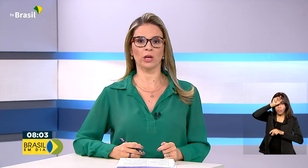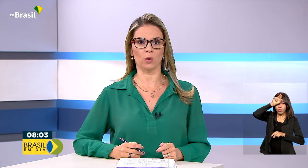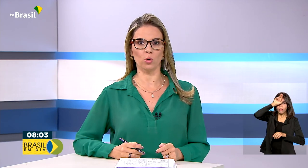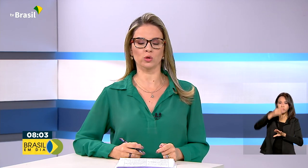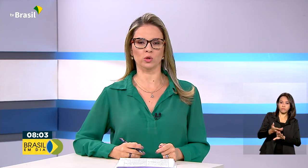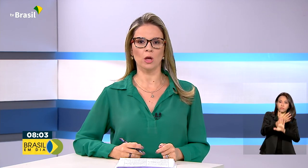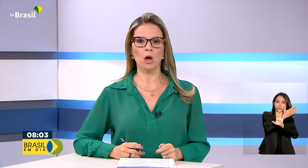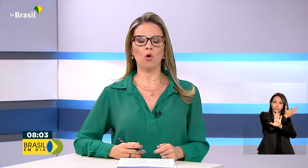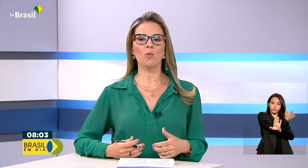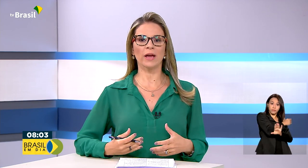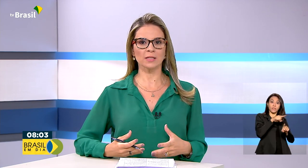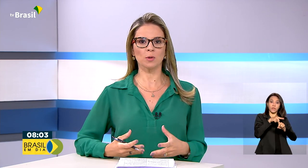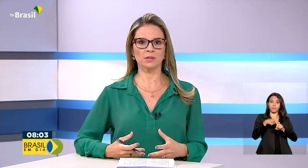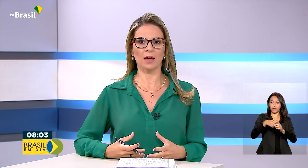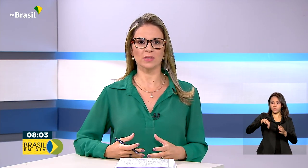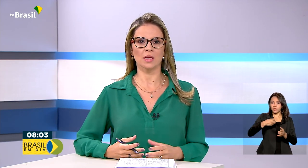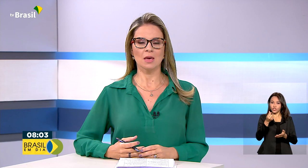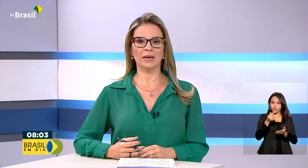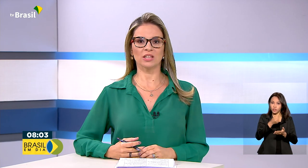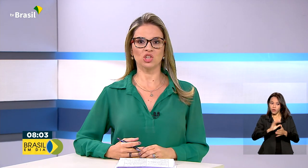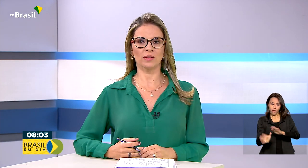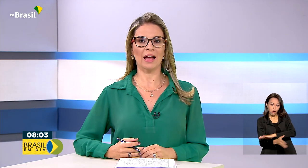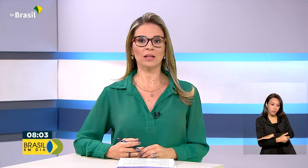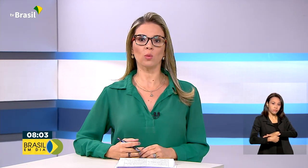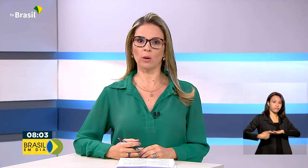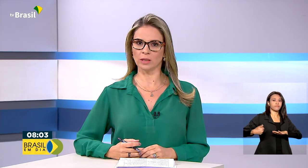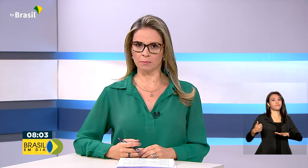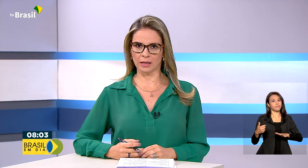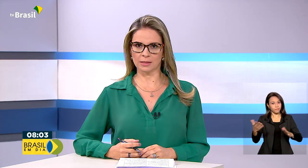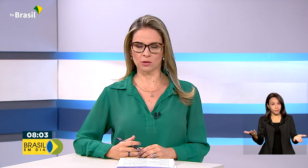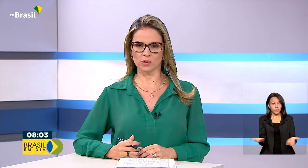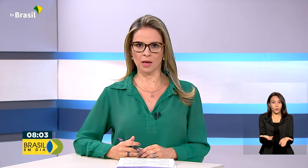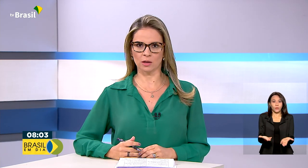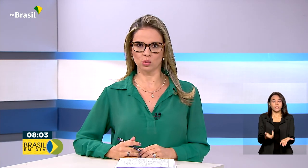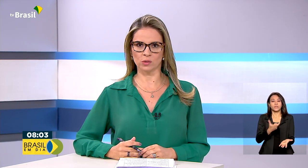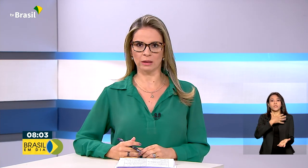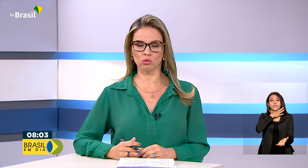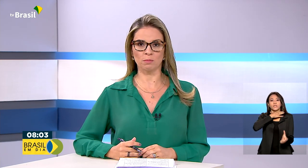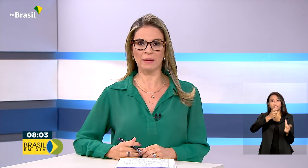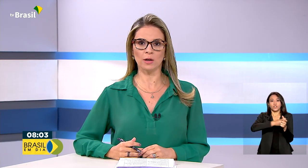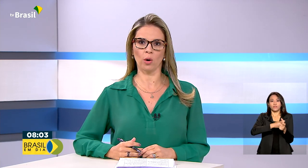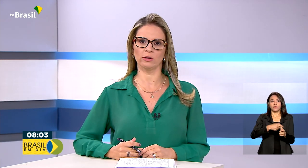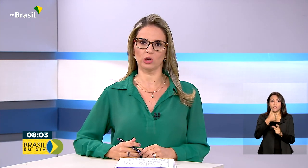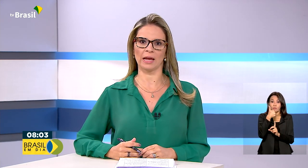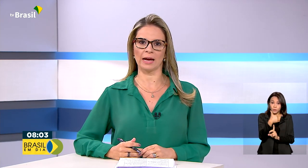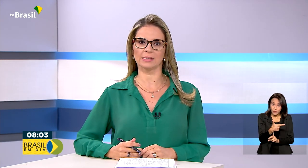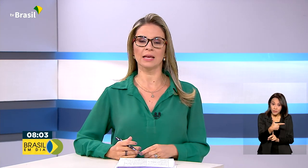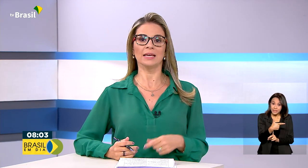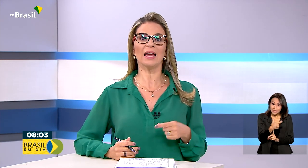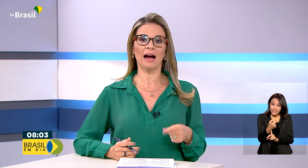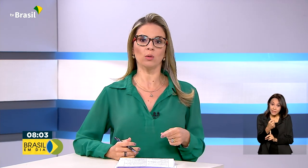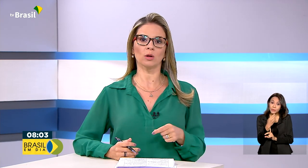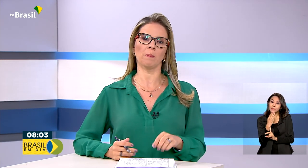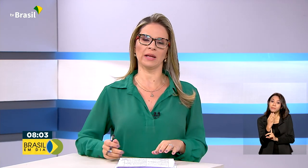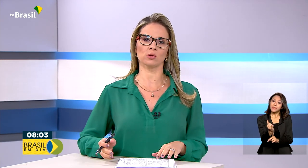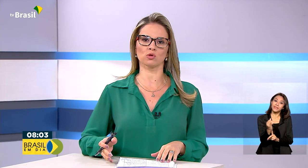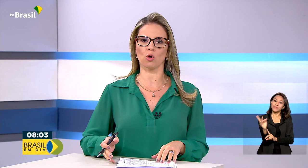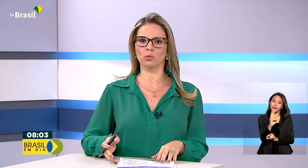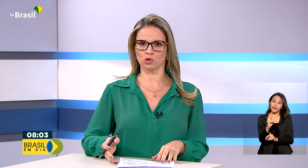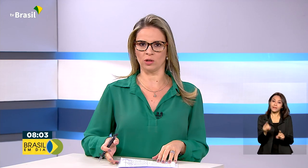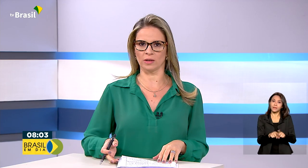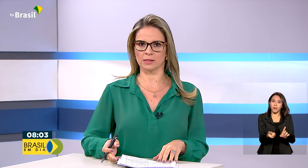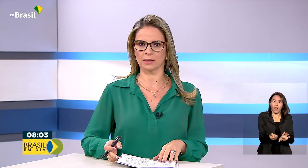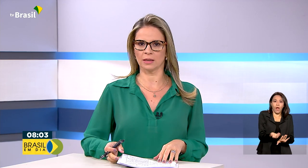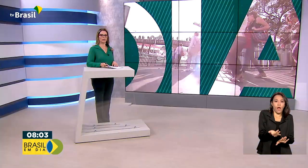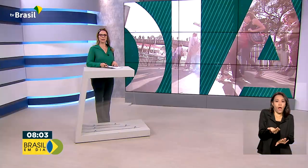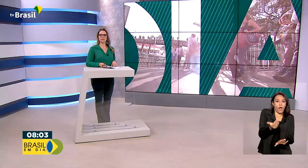desvio de recursos, como responsáveis pela dívida atual da empresa de cerca de 200 bilhões de reais e a alta no preço dos